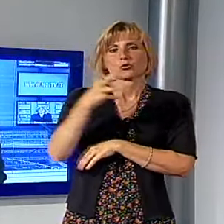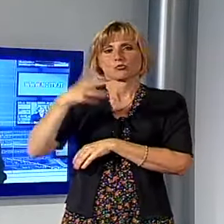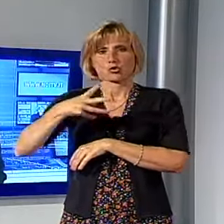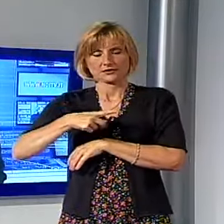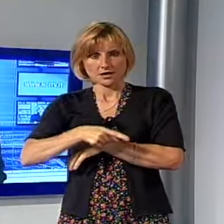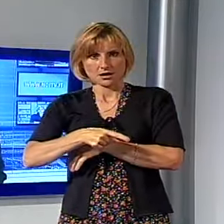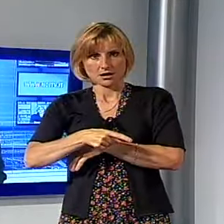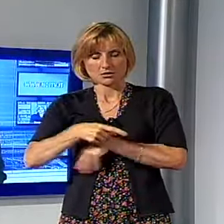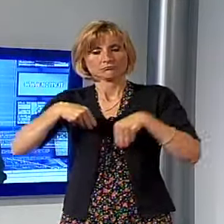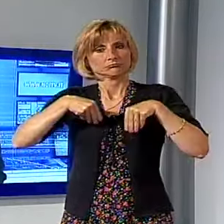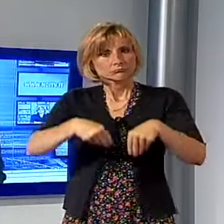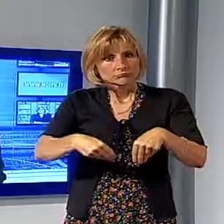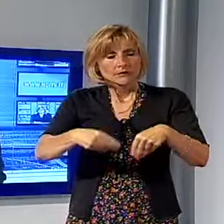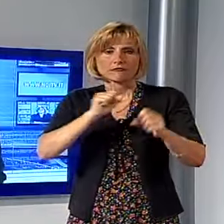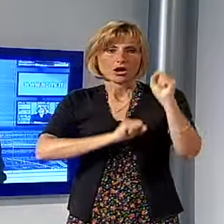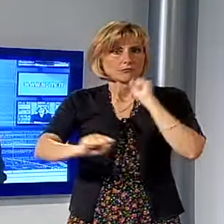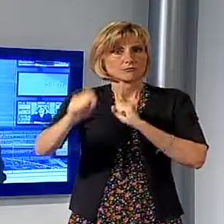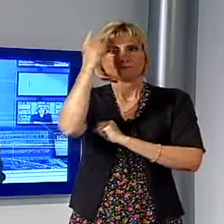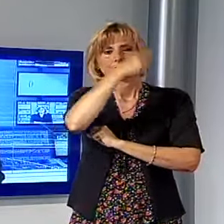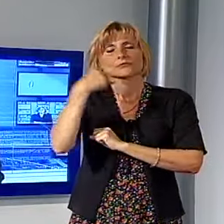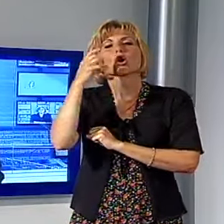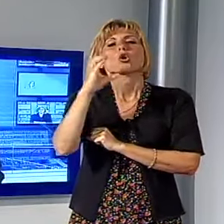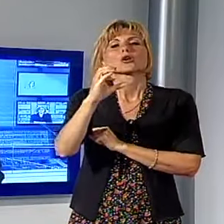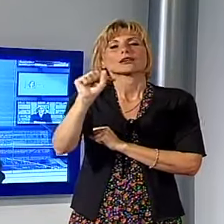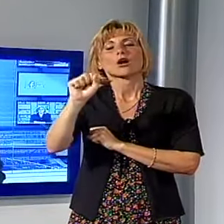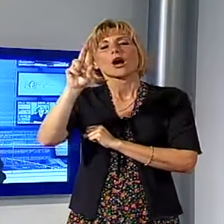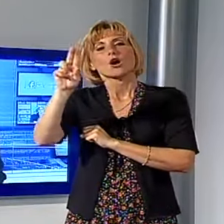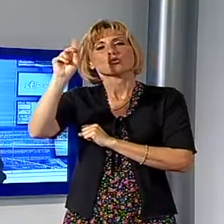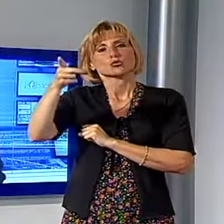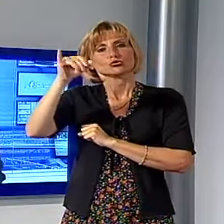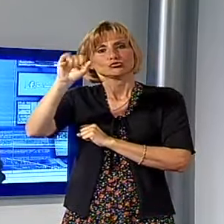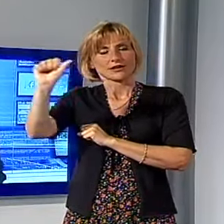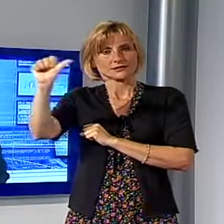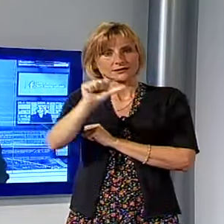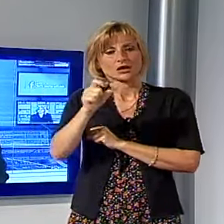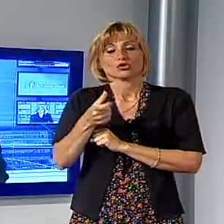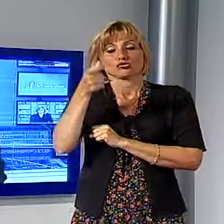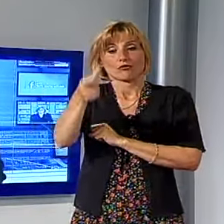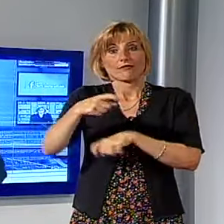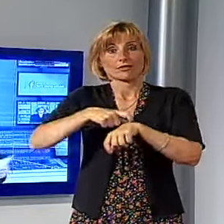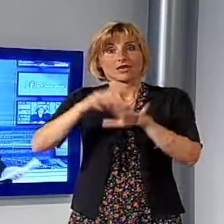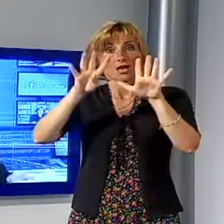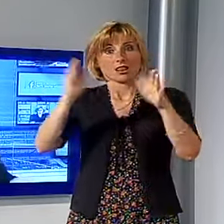noto autore e volto televisivo Corrado Augias, giovedì alle 21 su Noi TV.